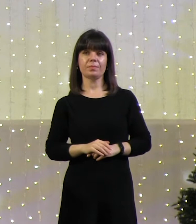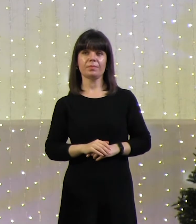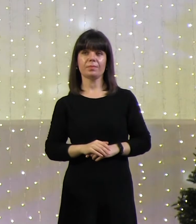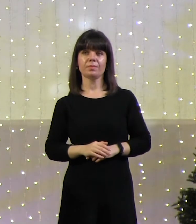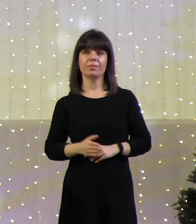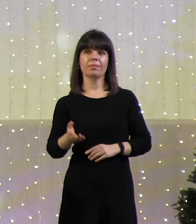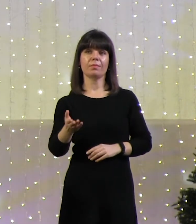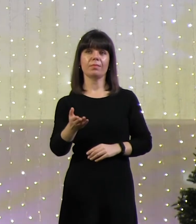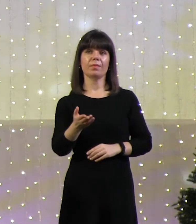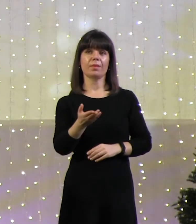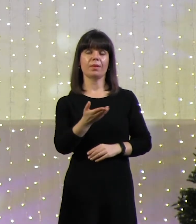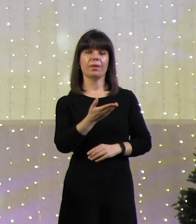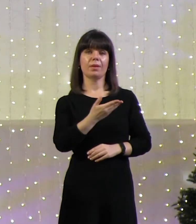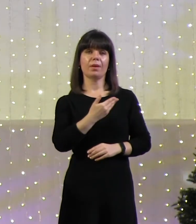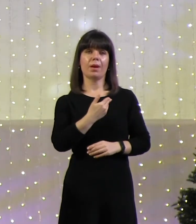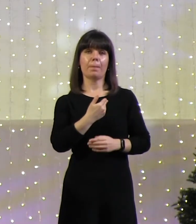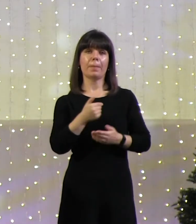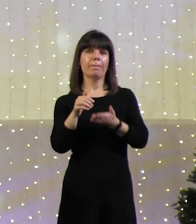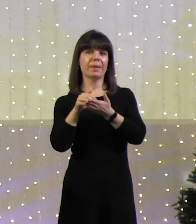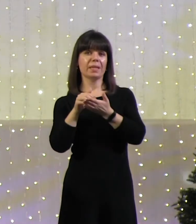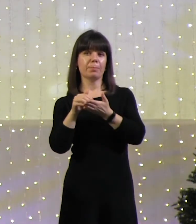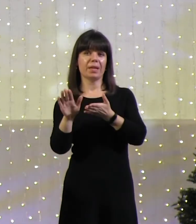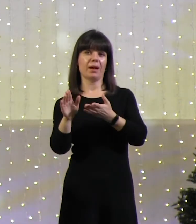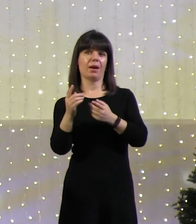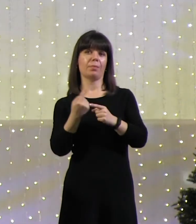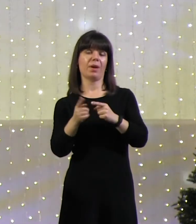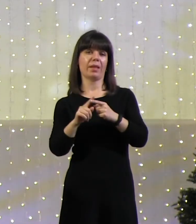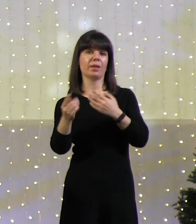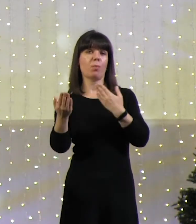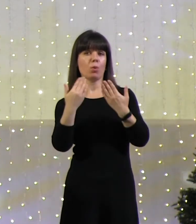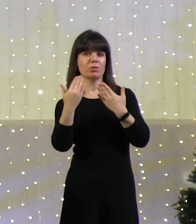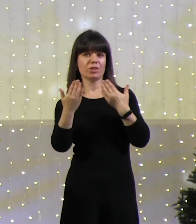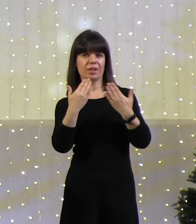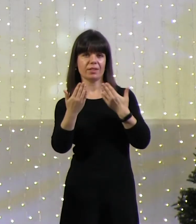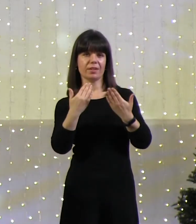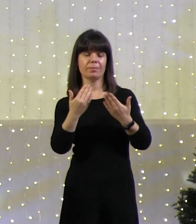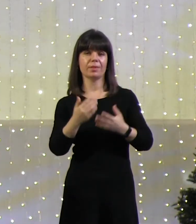Мы пренебрегаем этим инструментом, инструментом слов.